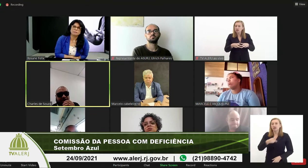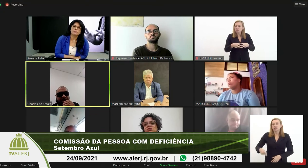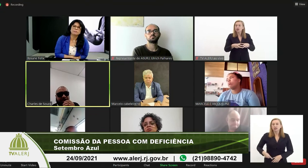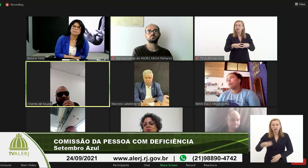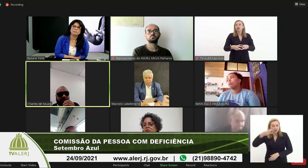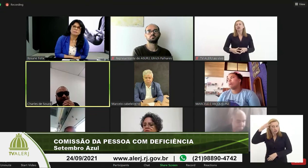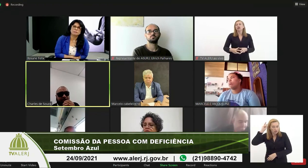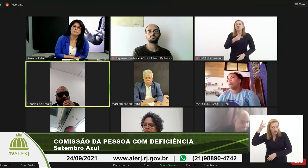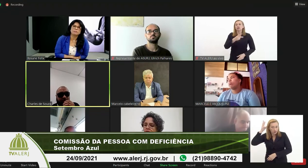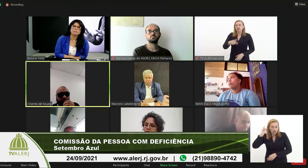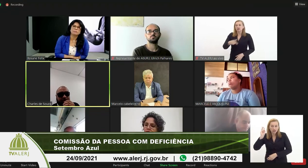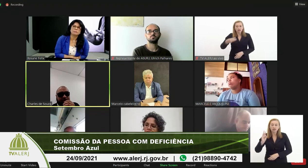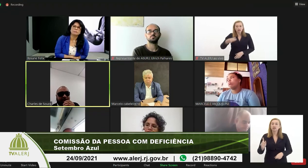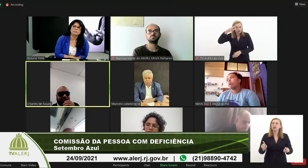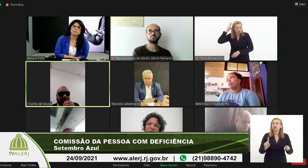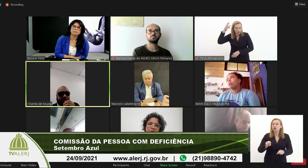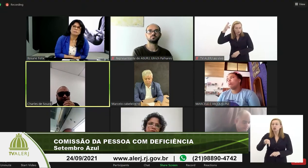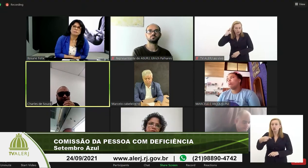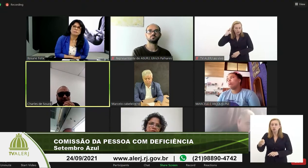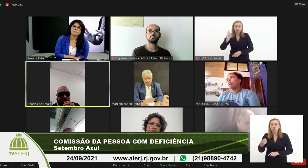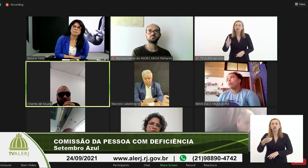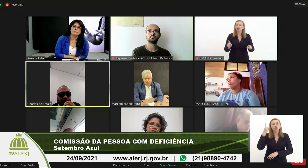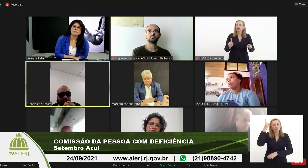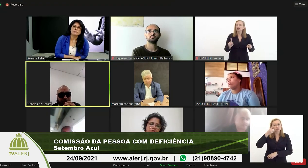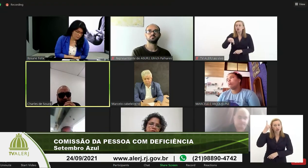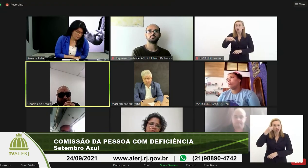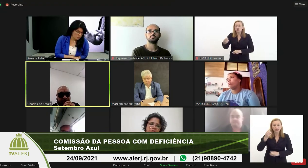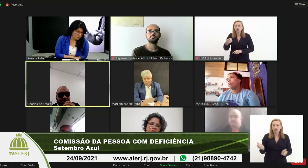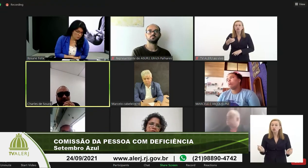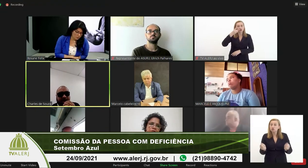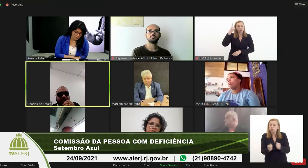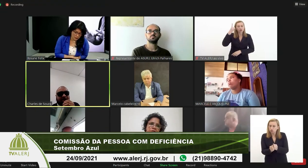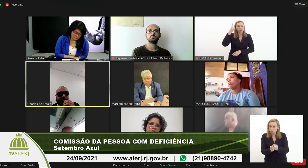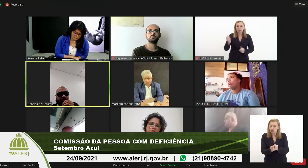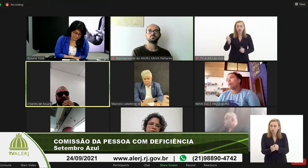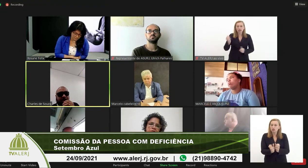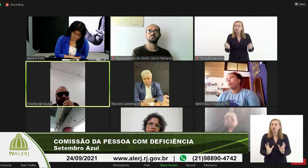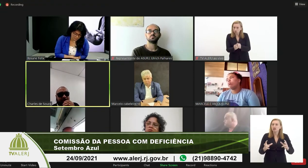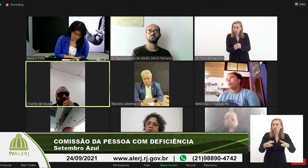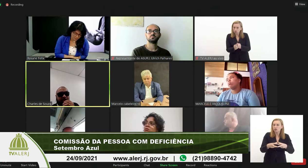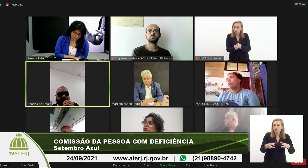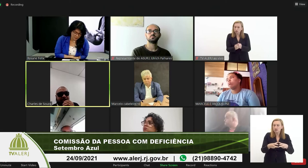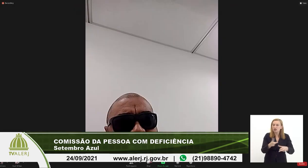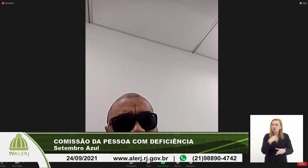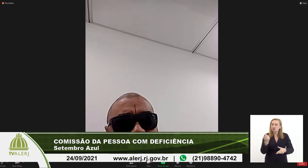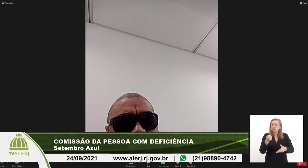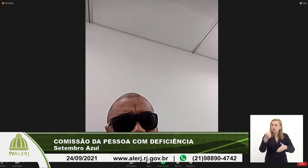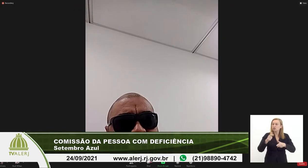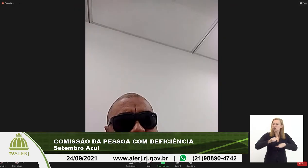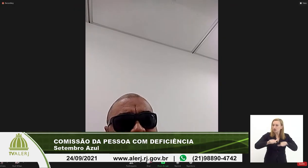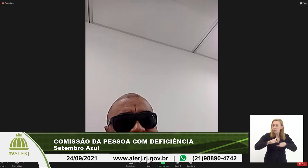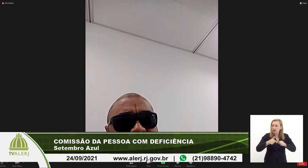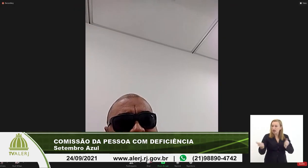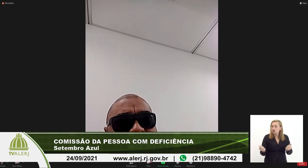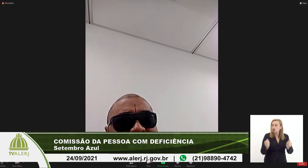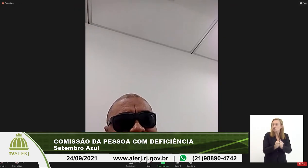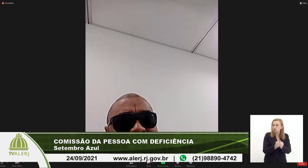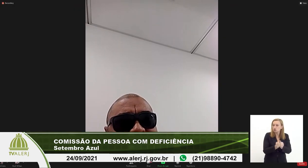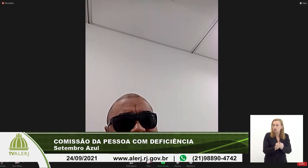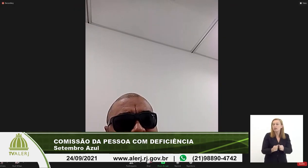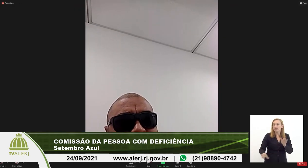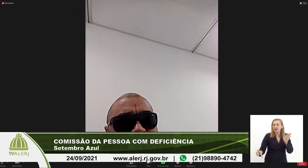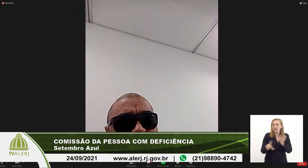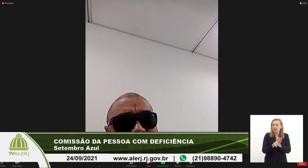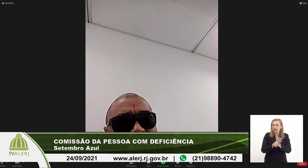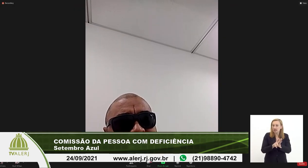Cabelereiro bem como os demais deputados que compõem essa comissão e vamos trabalhar para que realmente essas leis